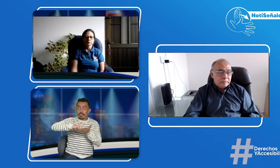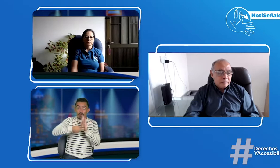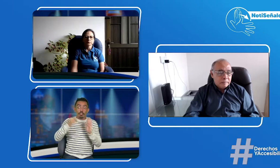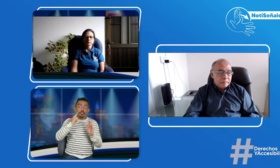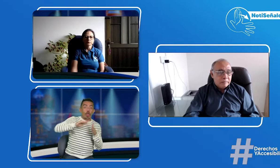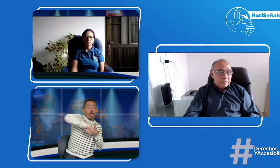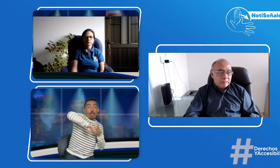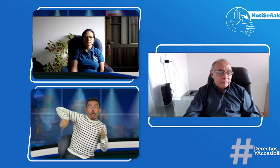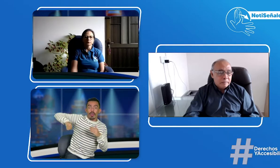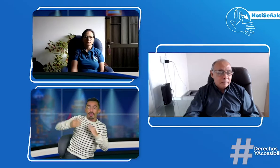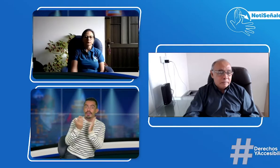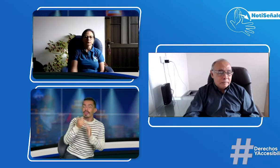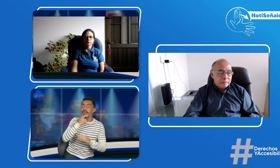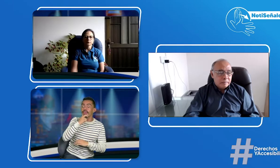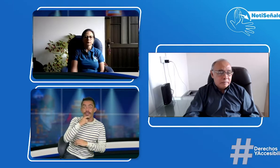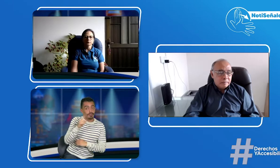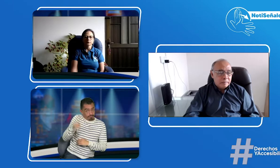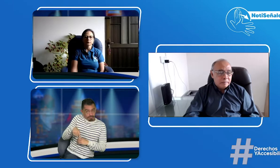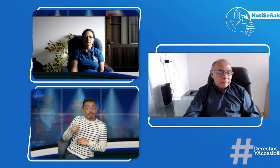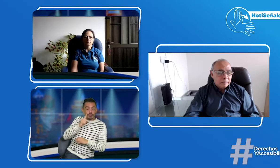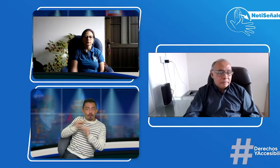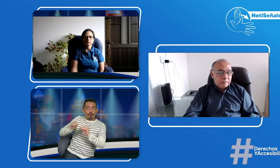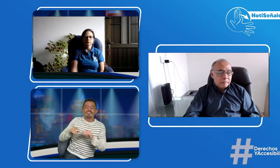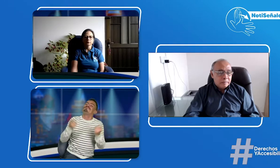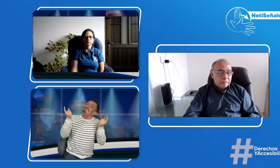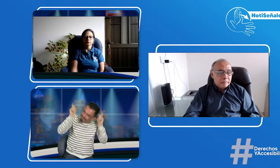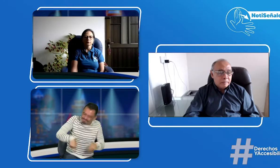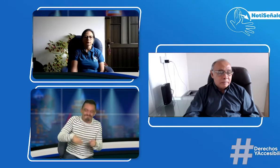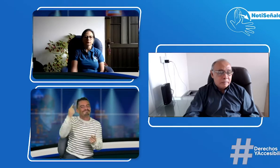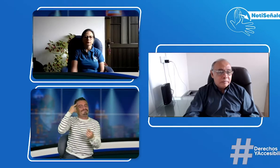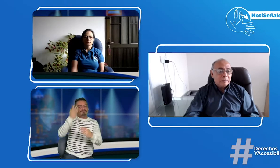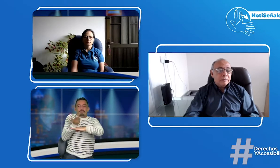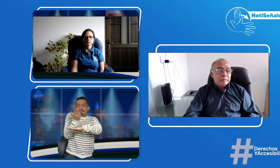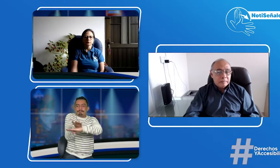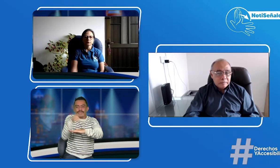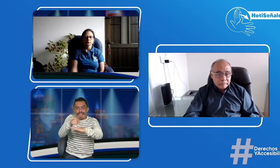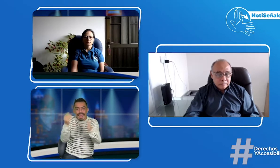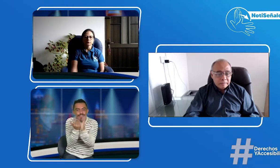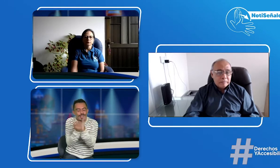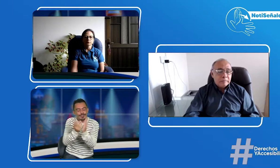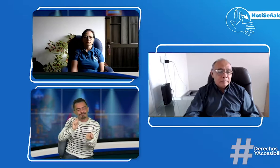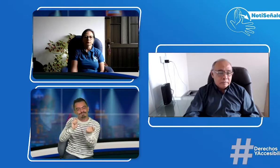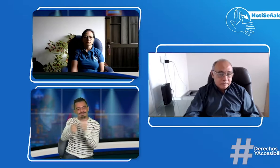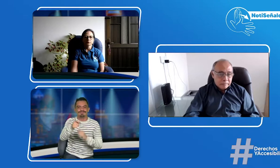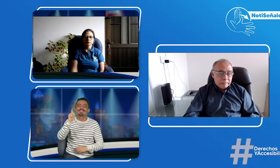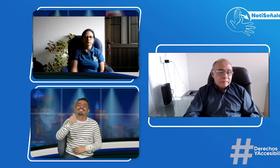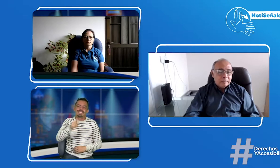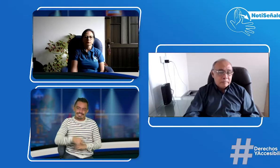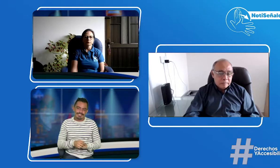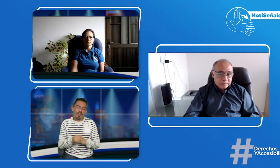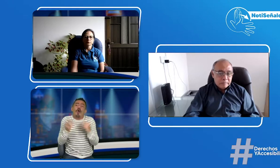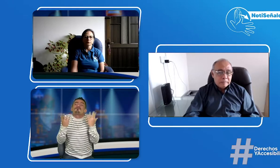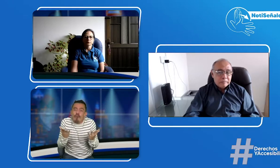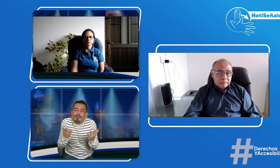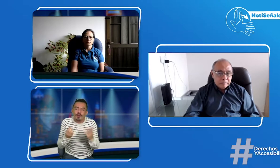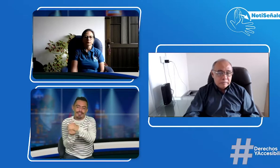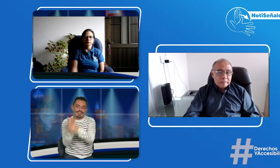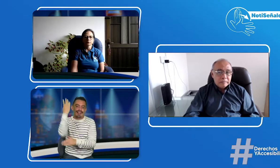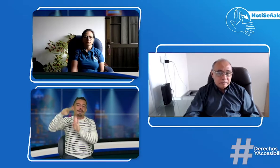la tecnología y la exigencia de la inglesa es necesaria. Claro que sí, las personas sordas también necesitan formación en ese idioma y es otro cambio que tienen